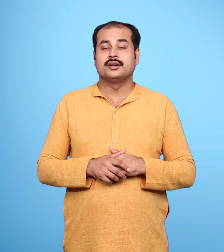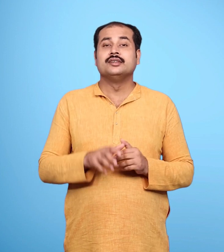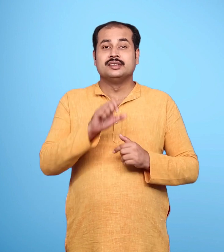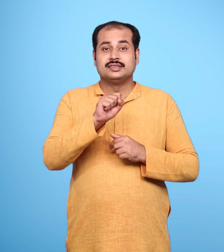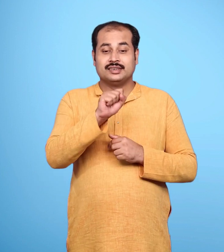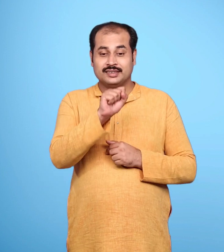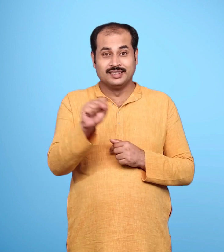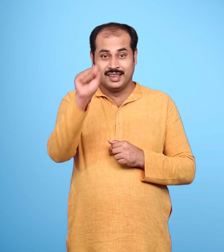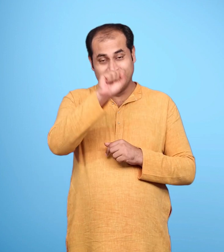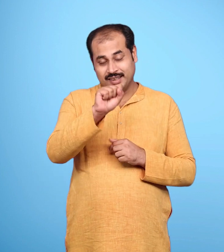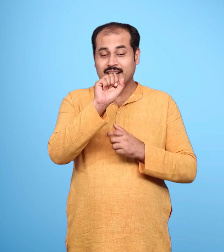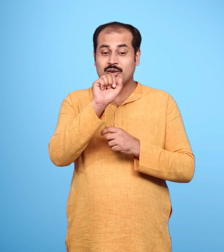तुम्हारा मन पवित्र नहीं है